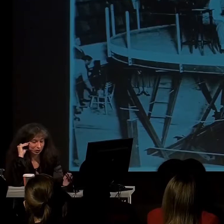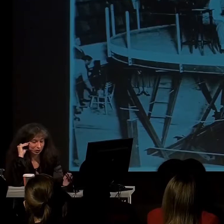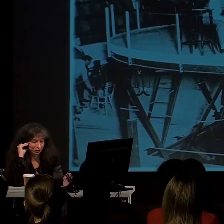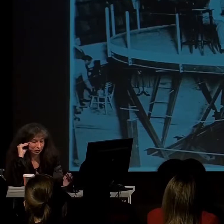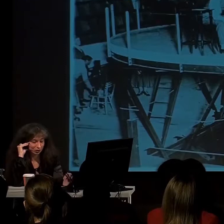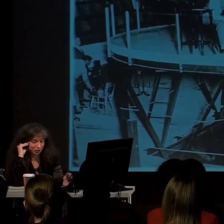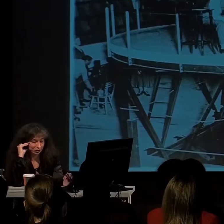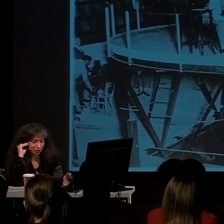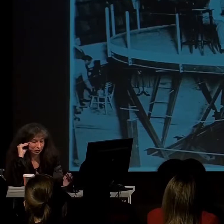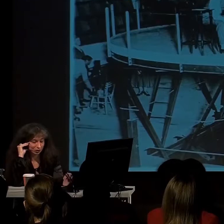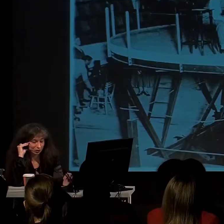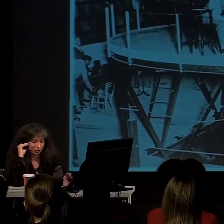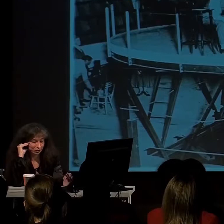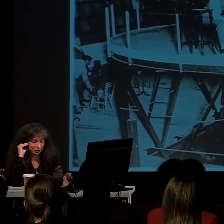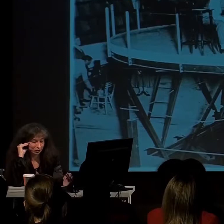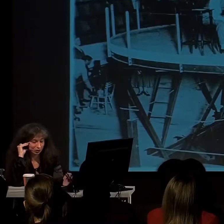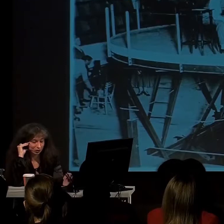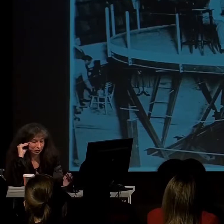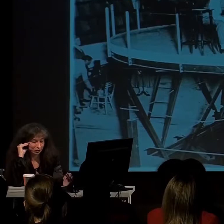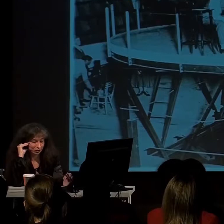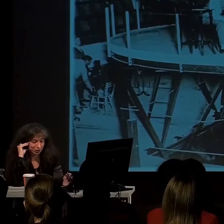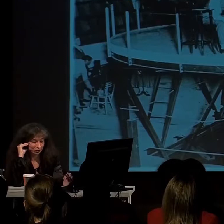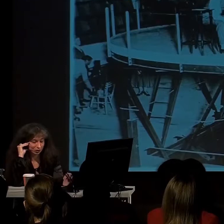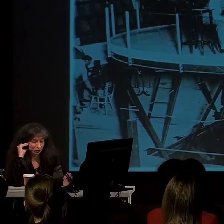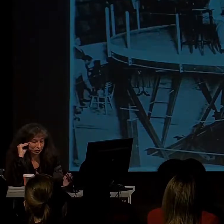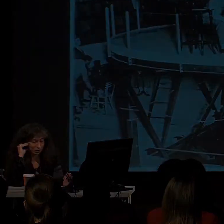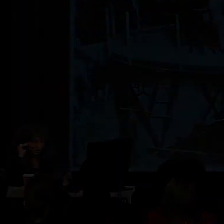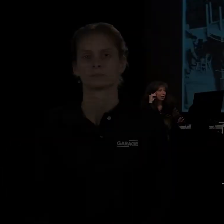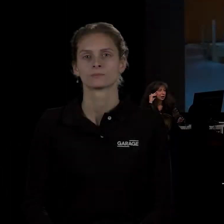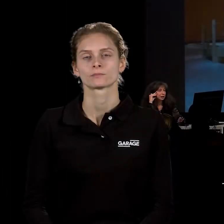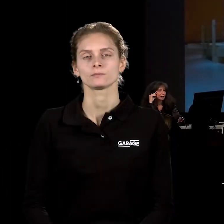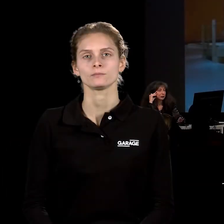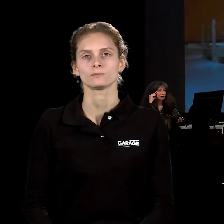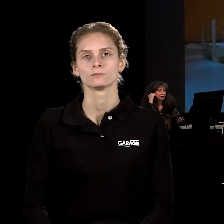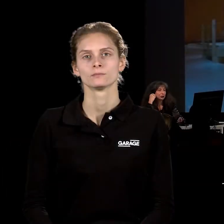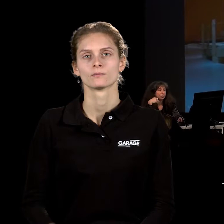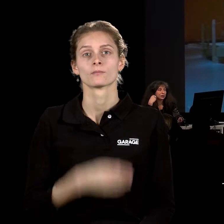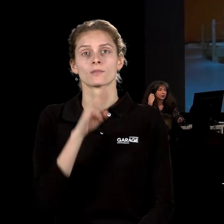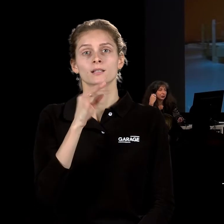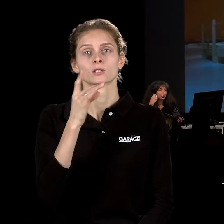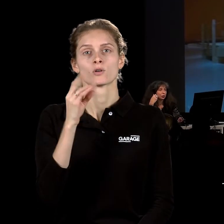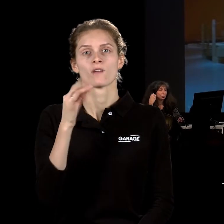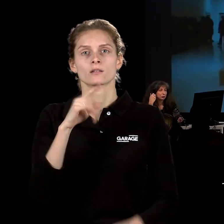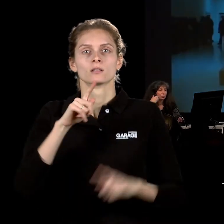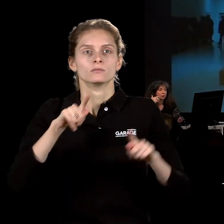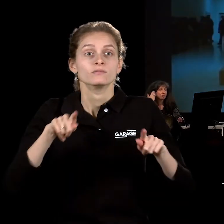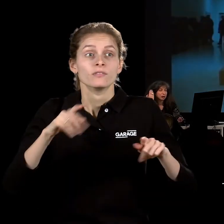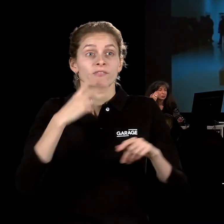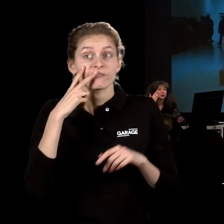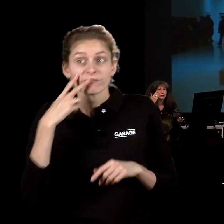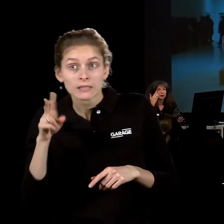бумаги, некоторые активно жестикулируют. Видимо, идёт репетиция пьесы. И царование её воссоздаёт, чтобы